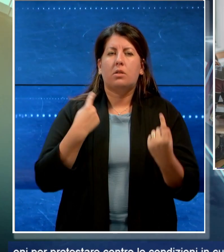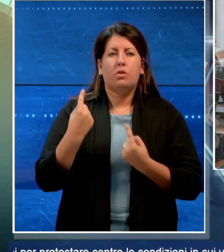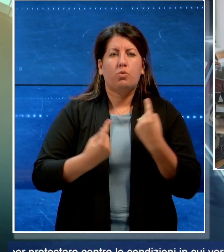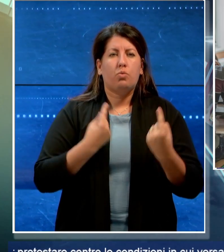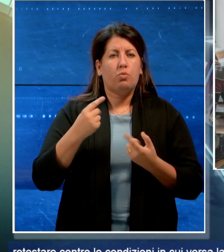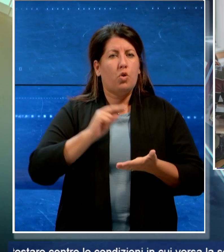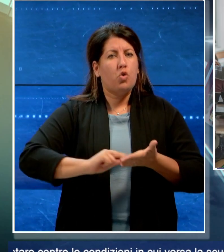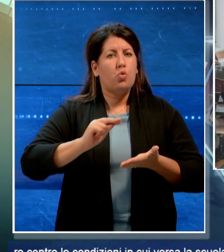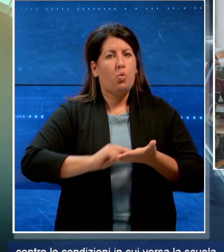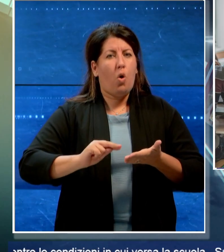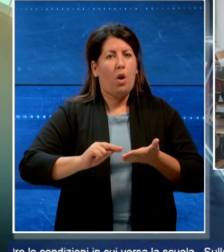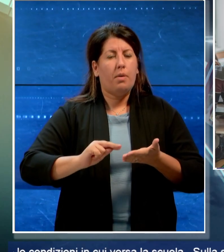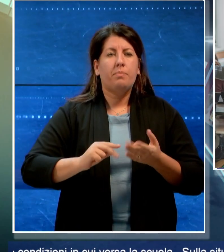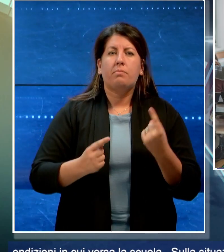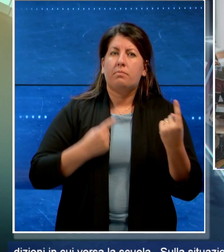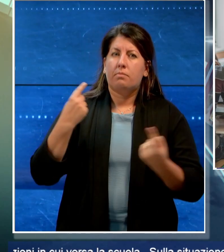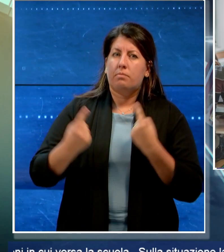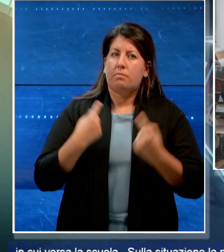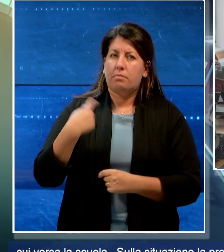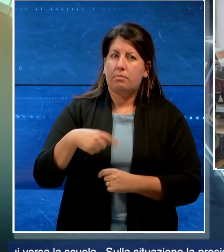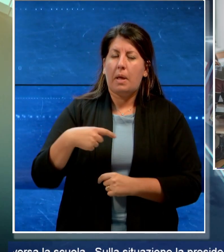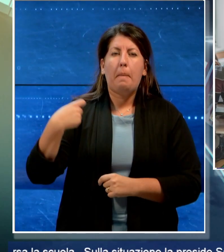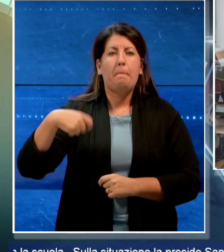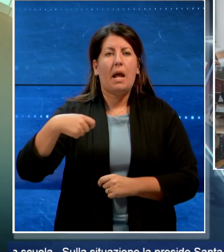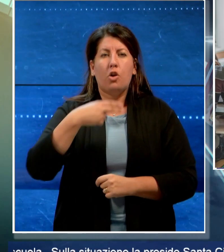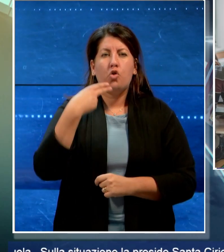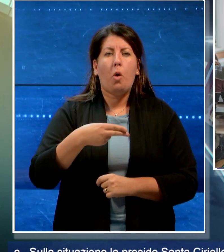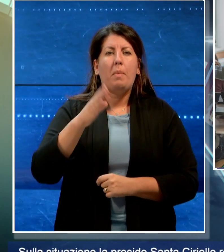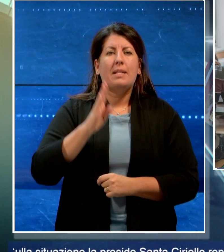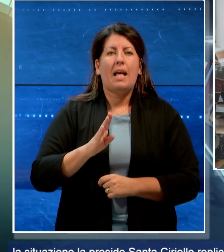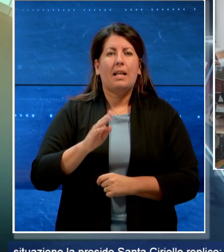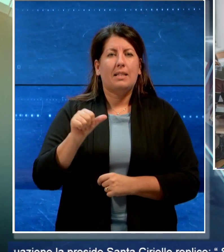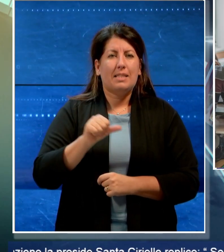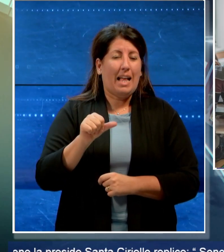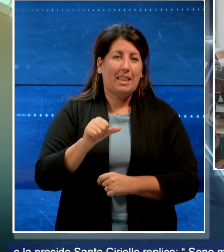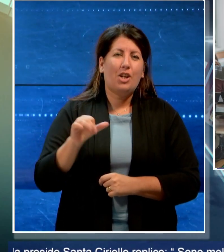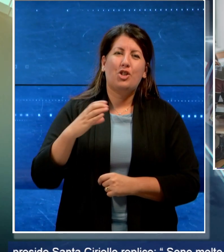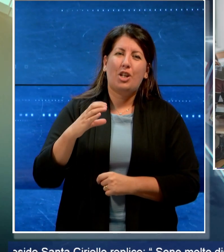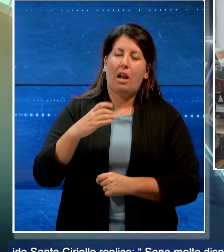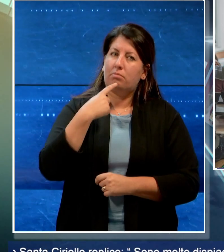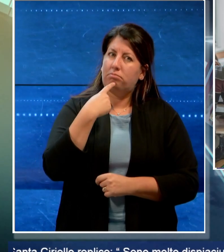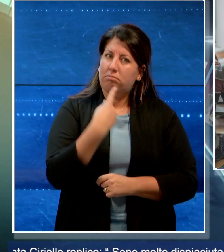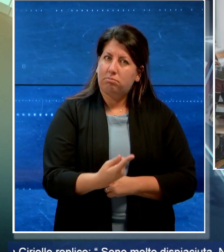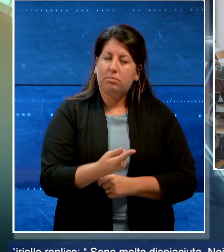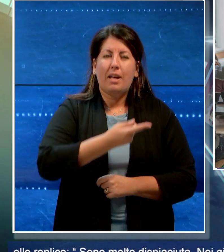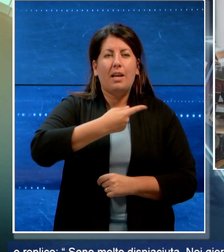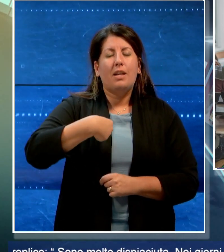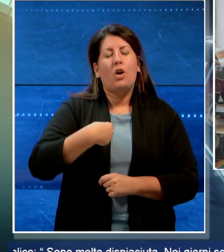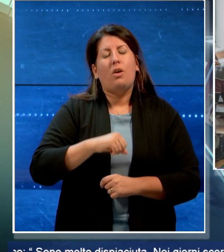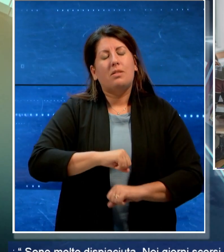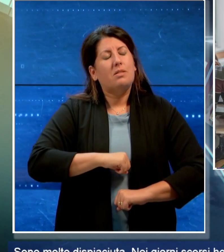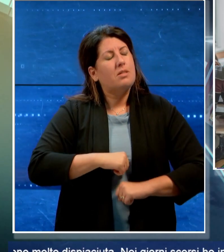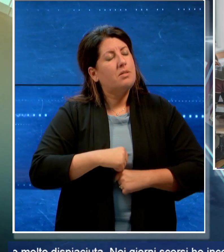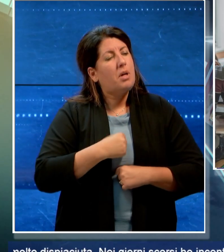Sulla situazione la preside Santa Ciriello replica. Sono molto dispiaciuta, nei giorni